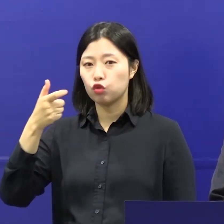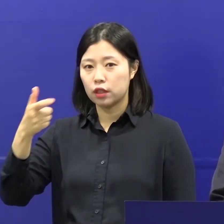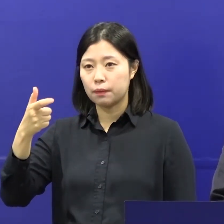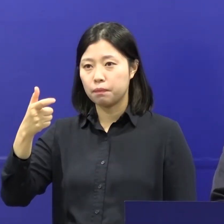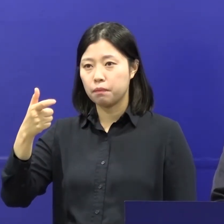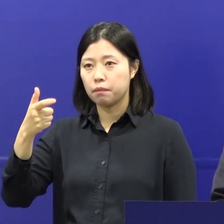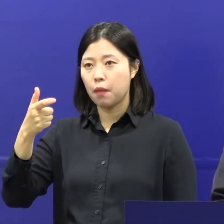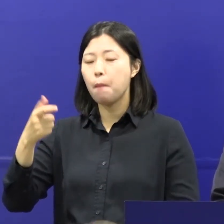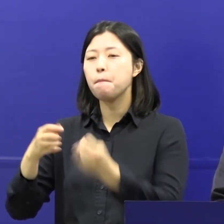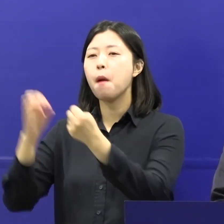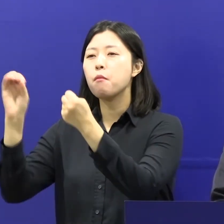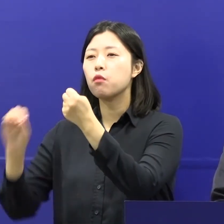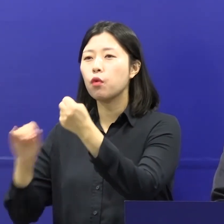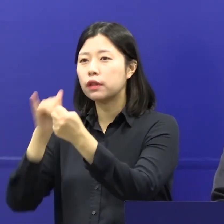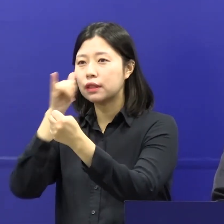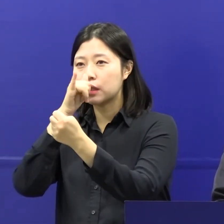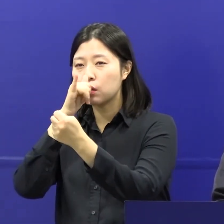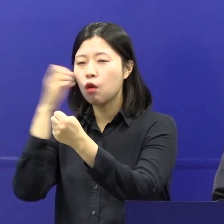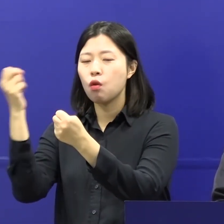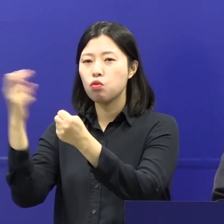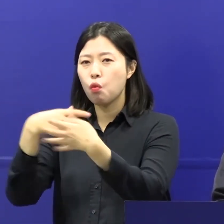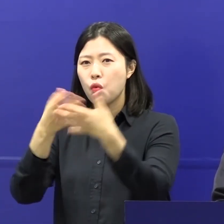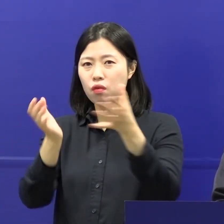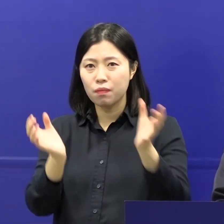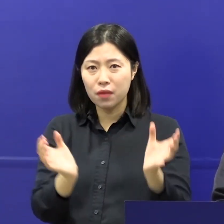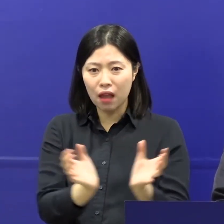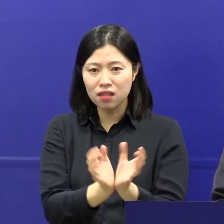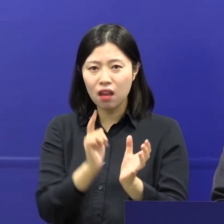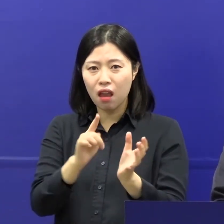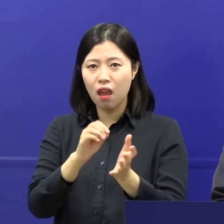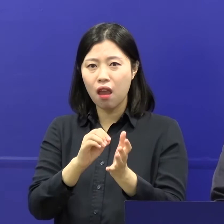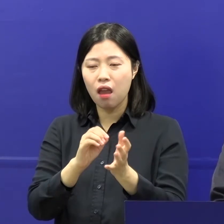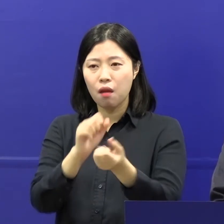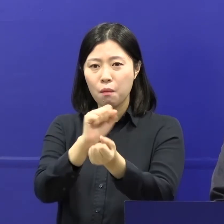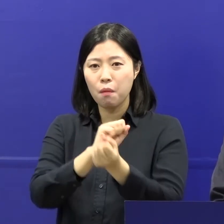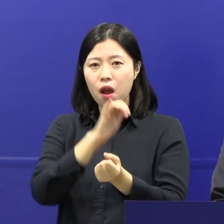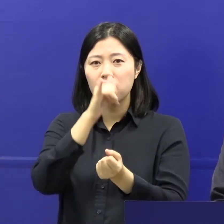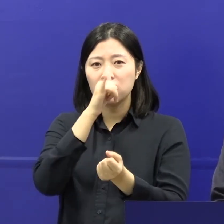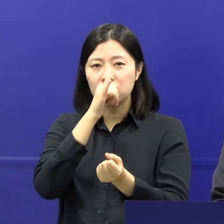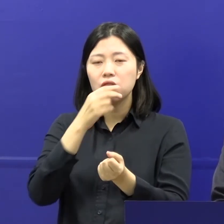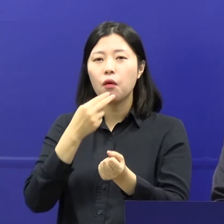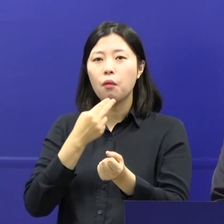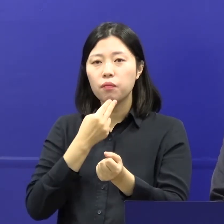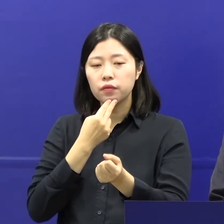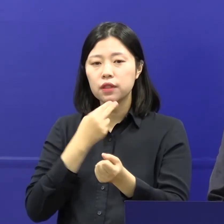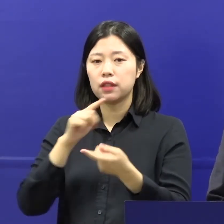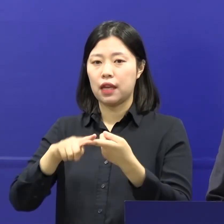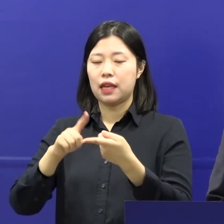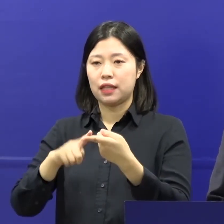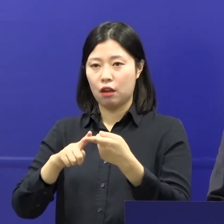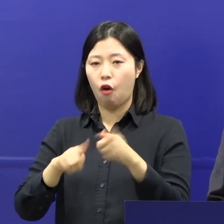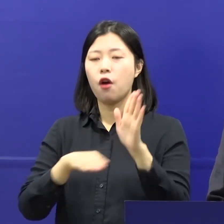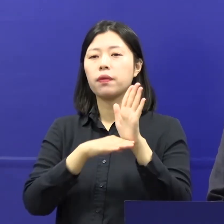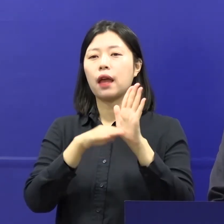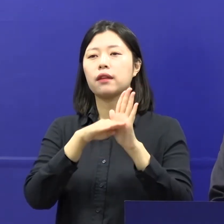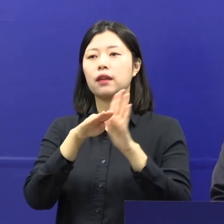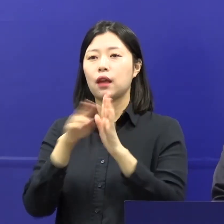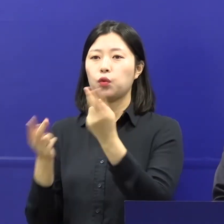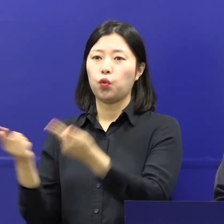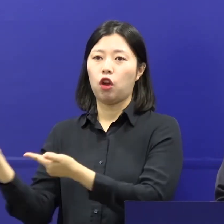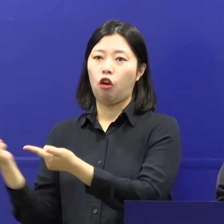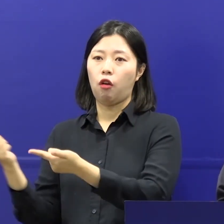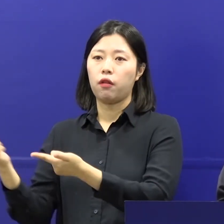비율이라든지 집단 감염 양상 등 다양한 지표를 참고해서 단계를 조정하도록 하였습니다.